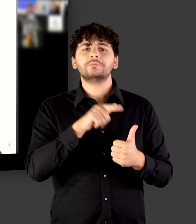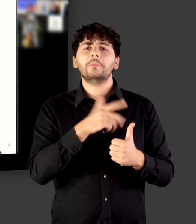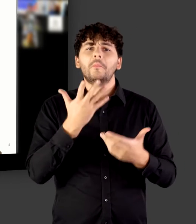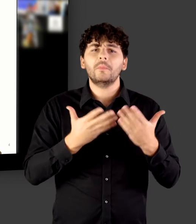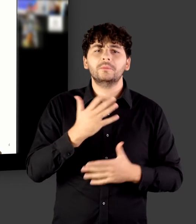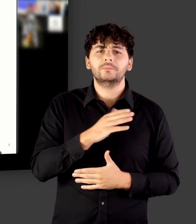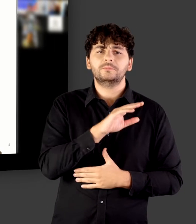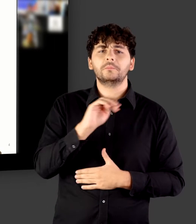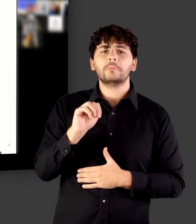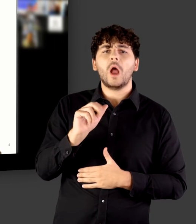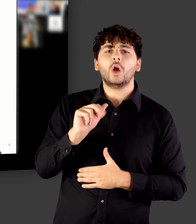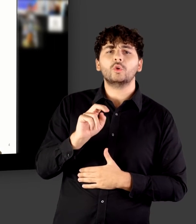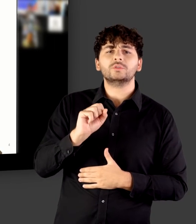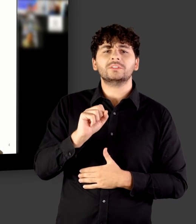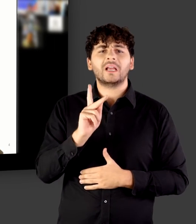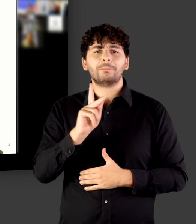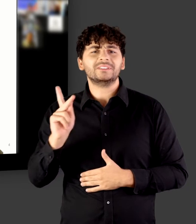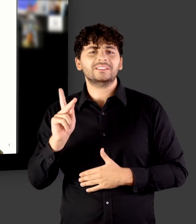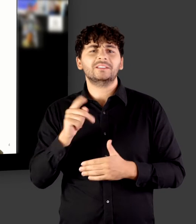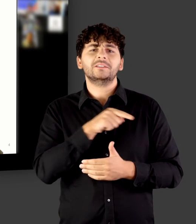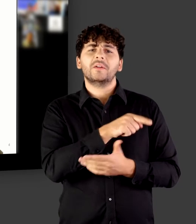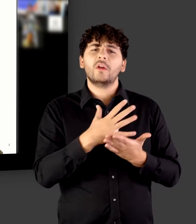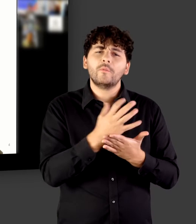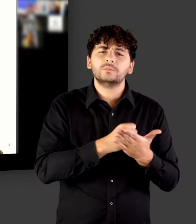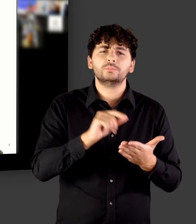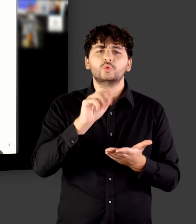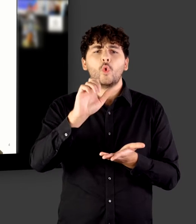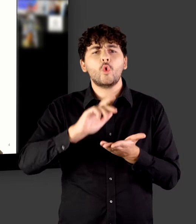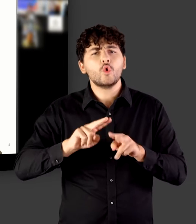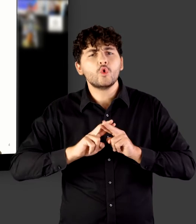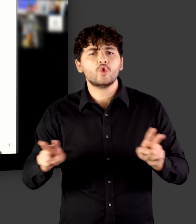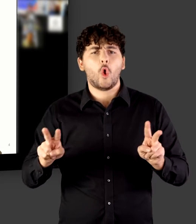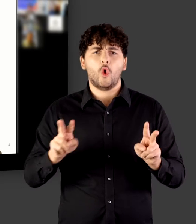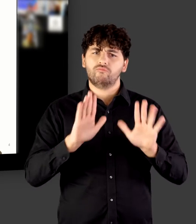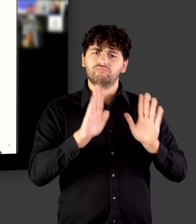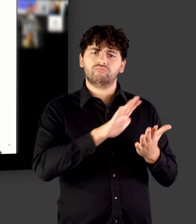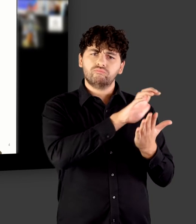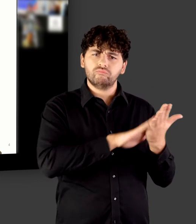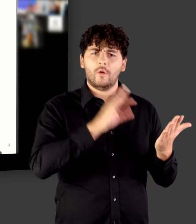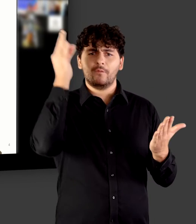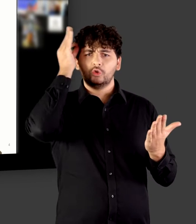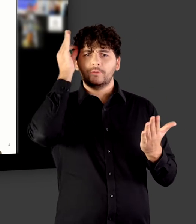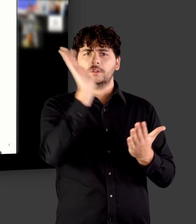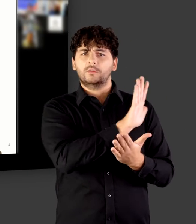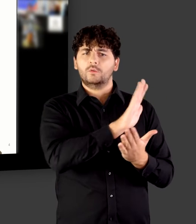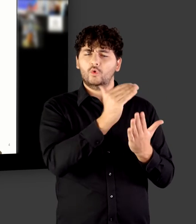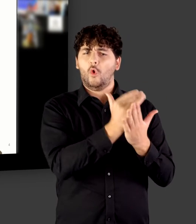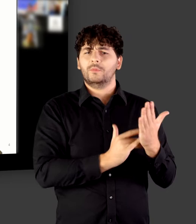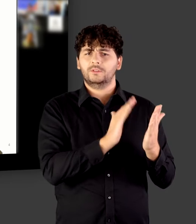Manuskriptfassung bezeichnet und stellt sozusagen die Rohversion, die Rohfassung eines wissenschaftlichen Dokuments dar. Das